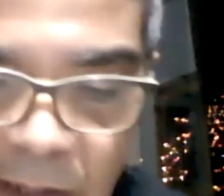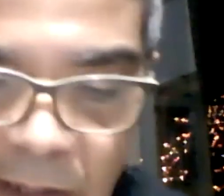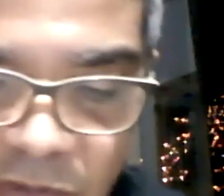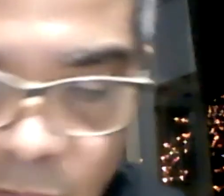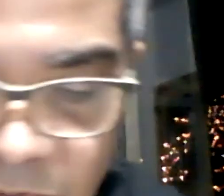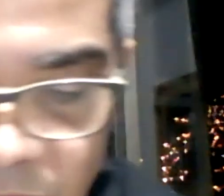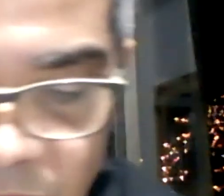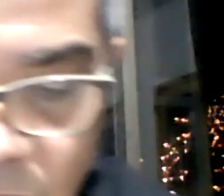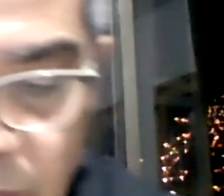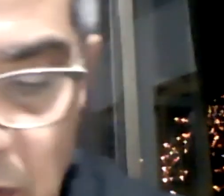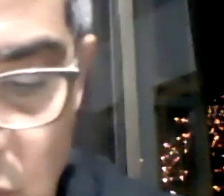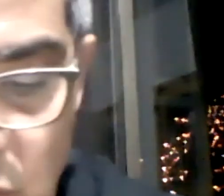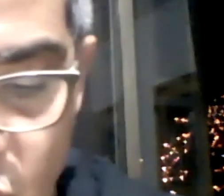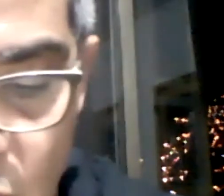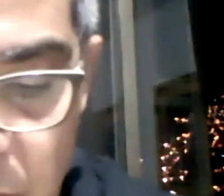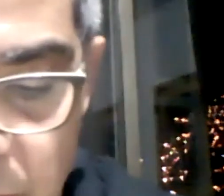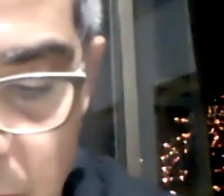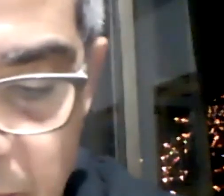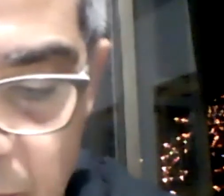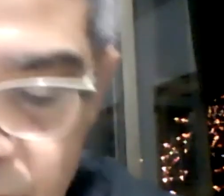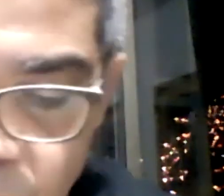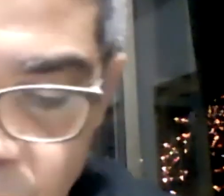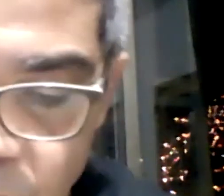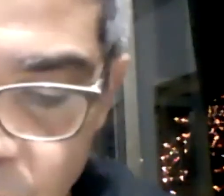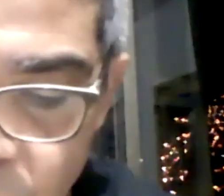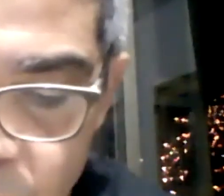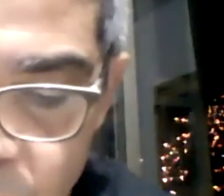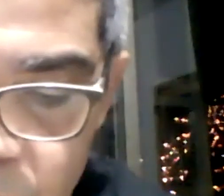la desposesión de la subjetividad